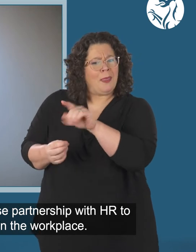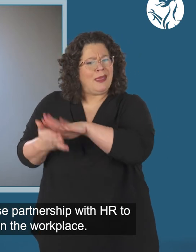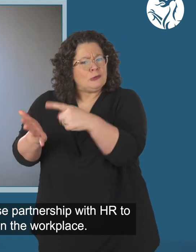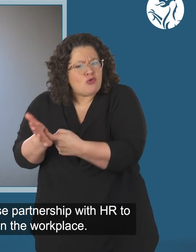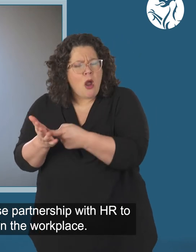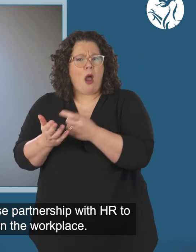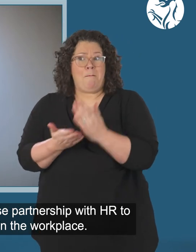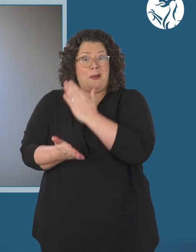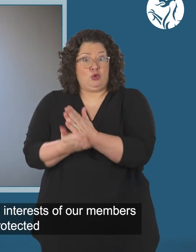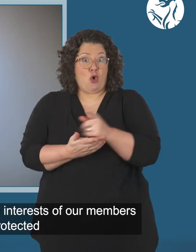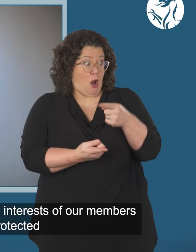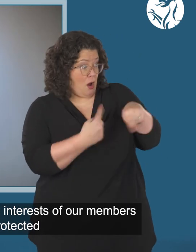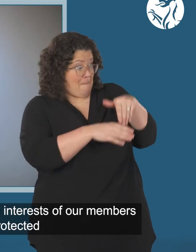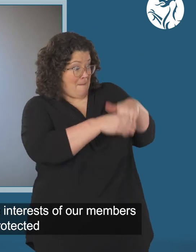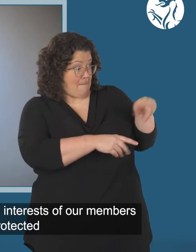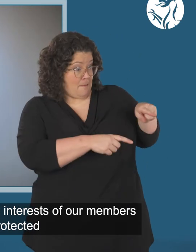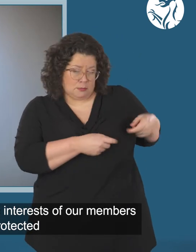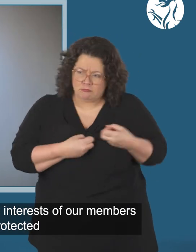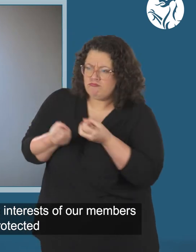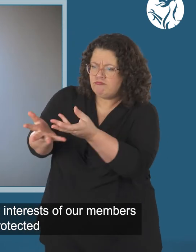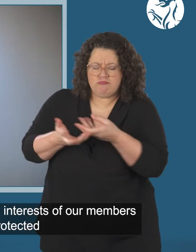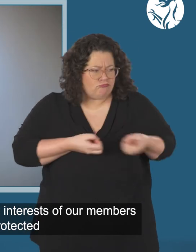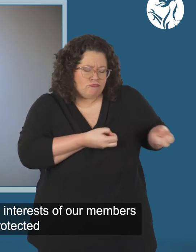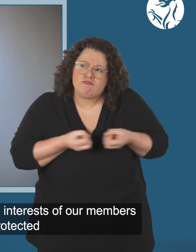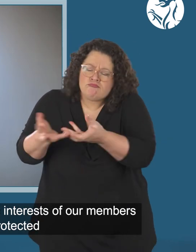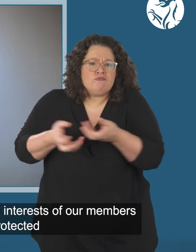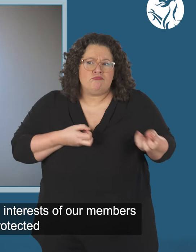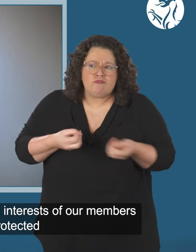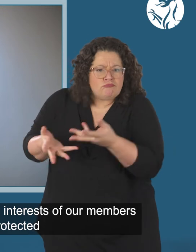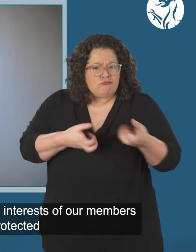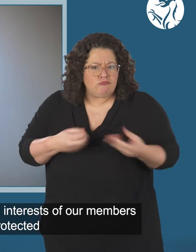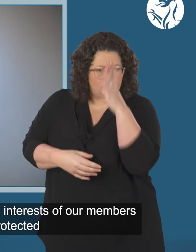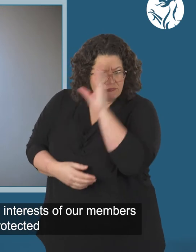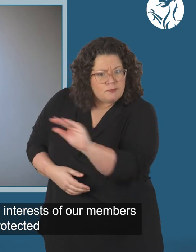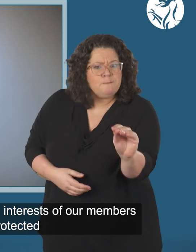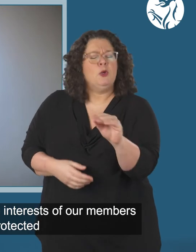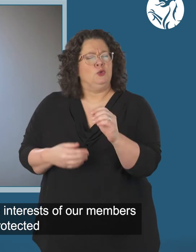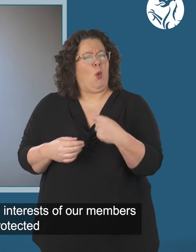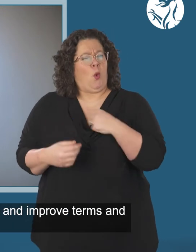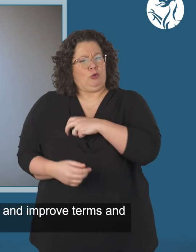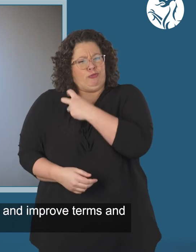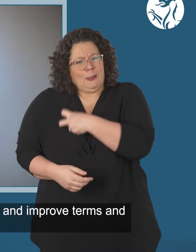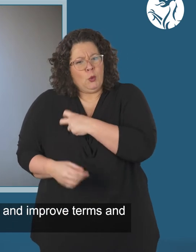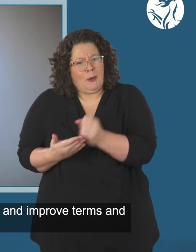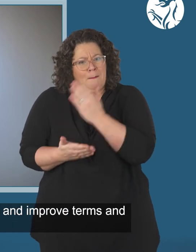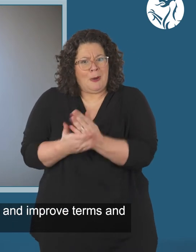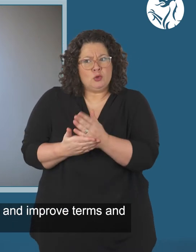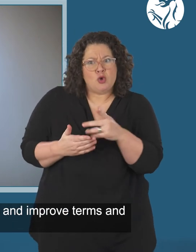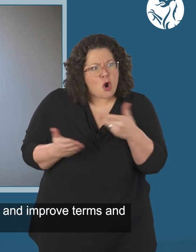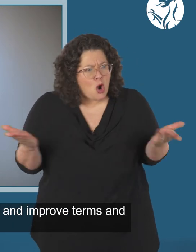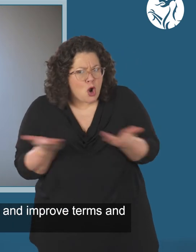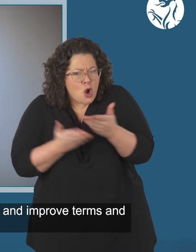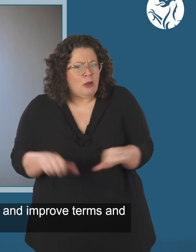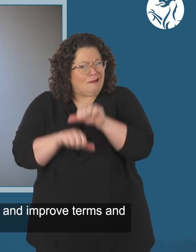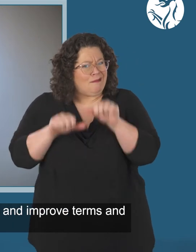say in the workplace. As trade unions we make sure that the interests of our members are promoted and protected and we also help reduce